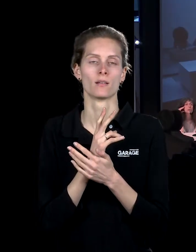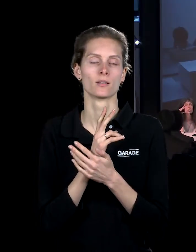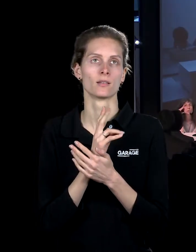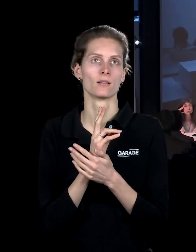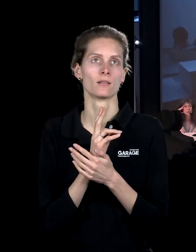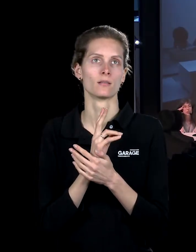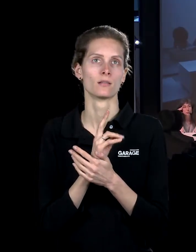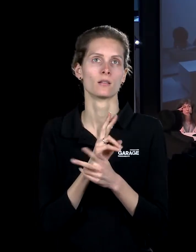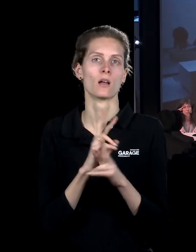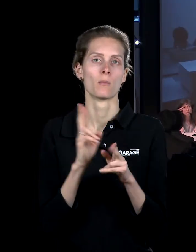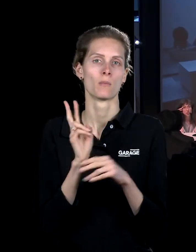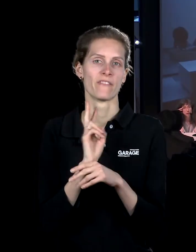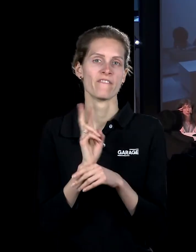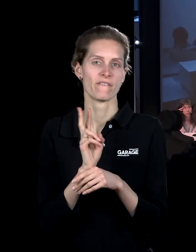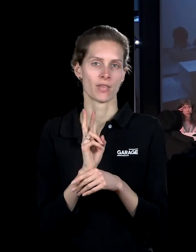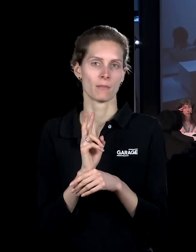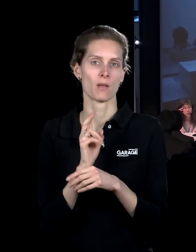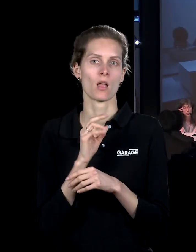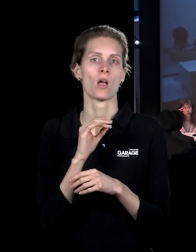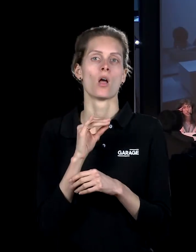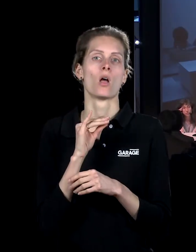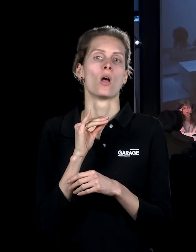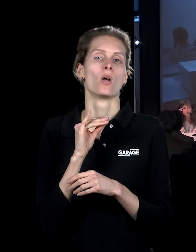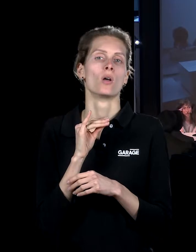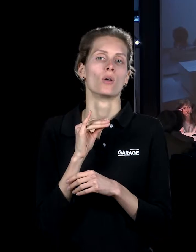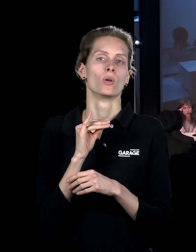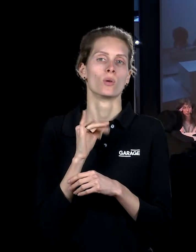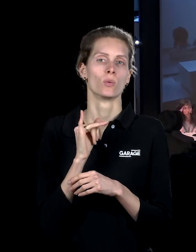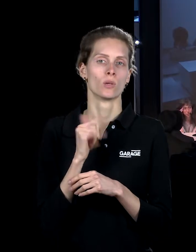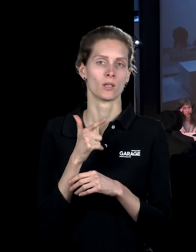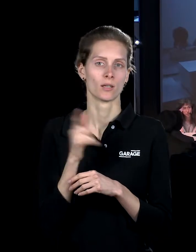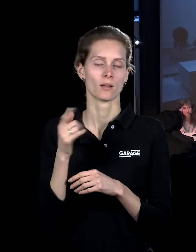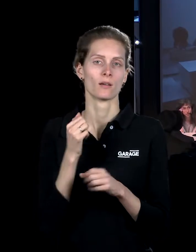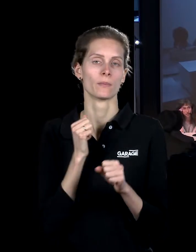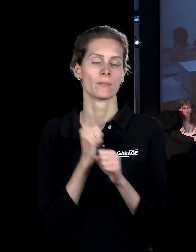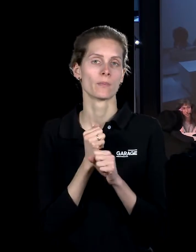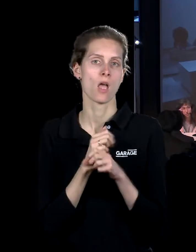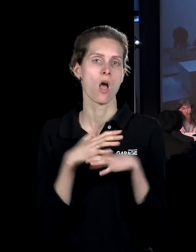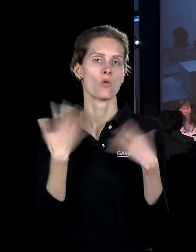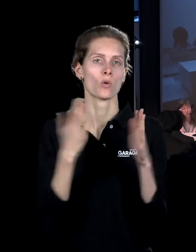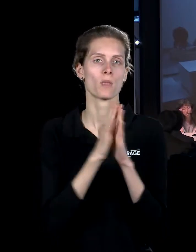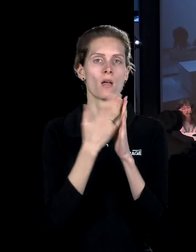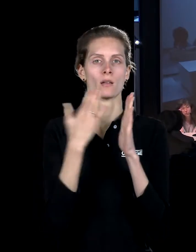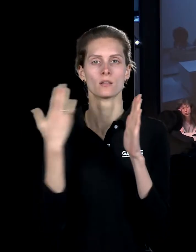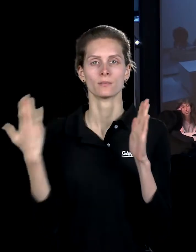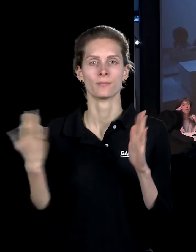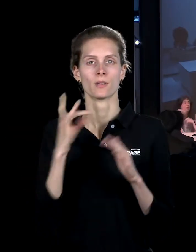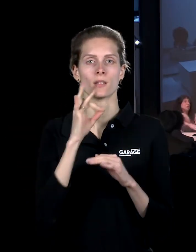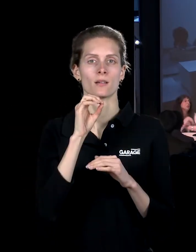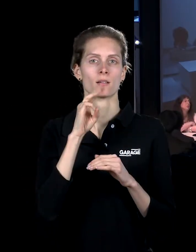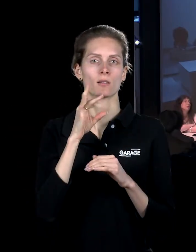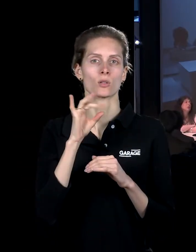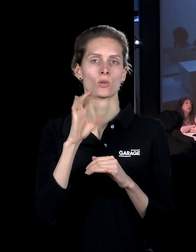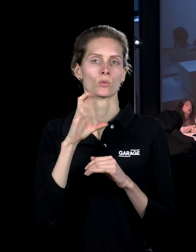поскольку у Вига сейчас проходит огромная первая ретроспектива, ему исполнилось 50 лет, и у него такая огромная странствующая